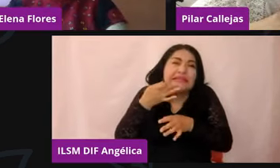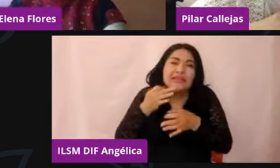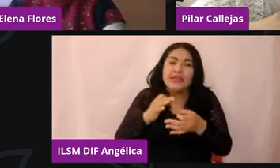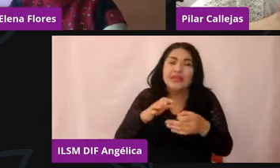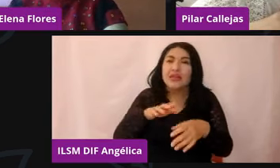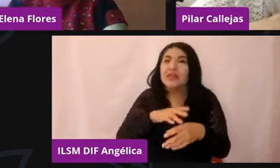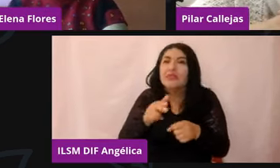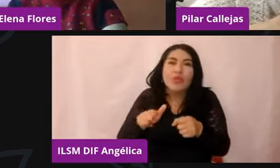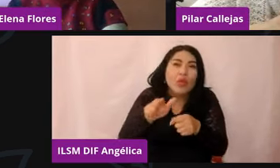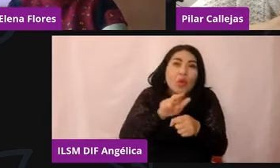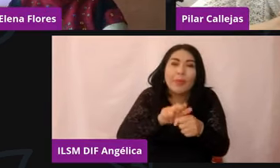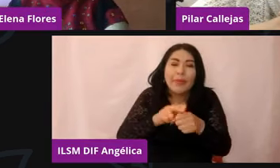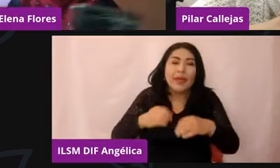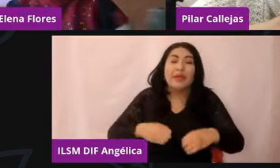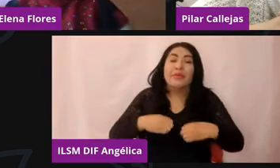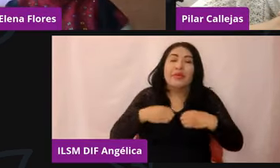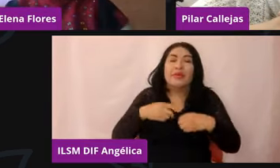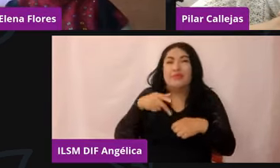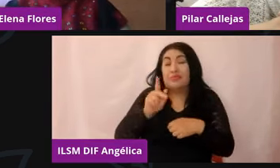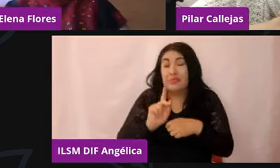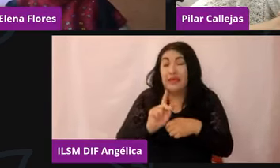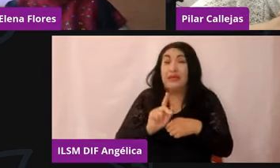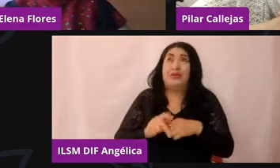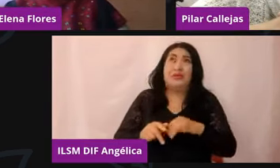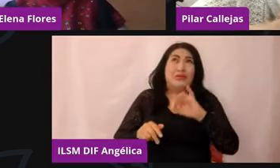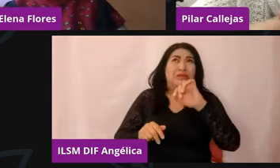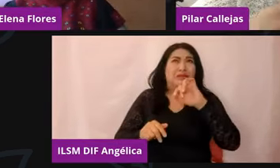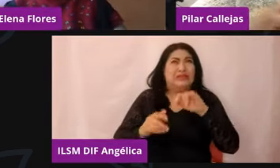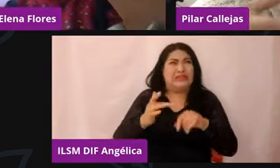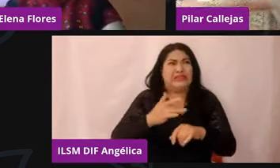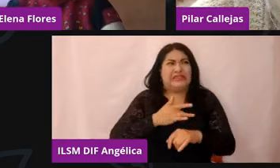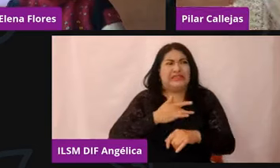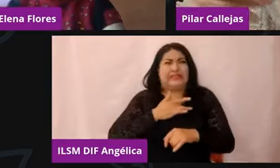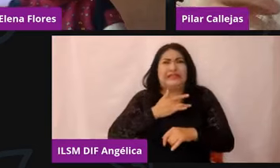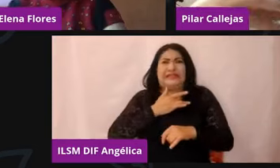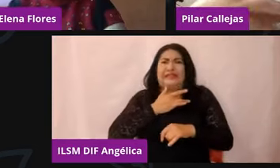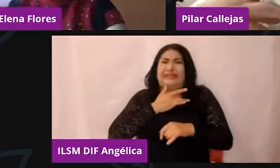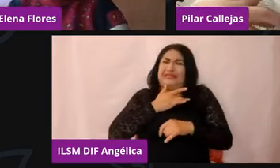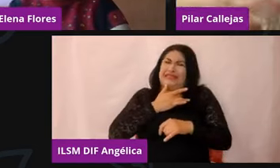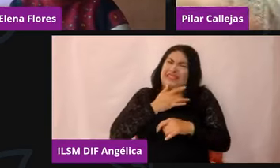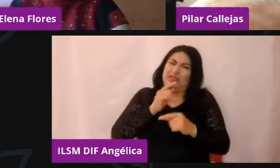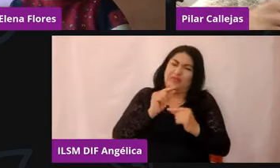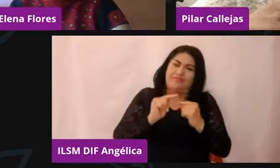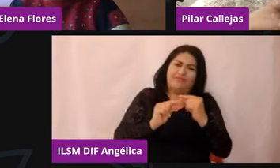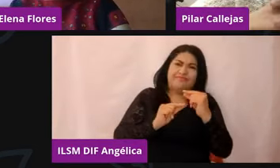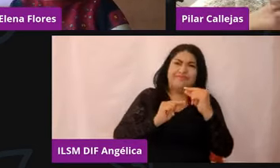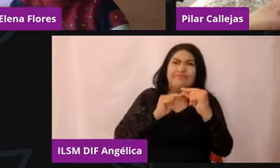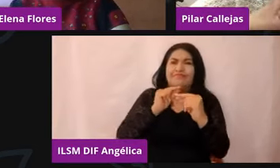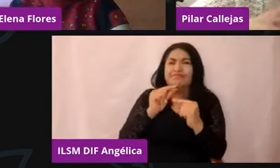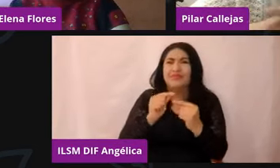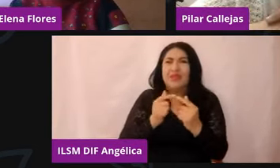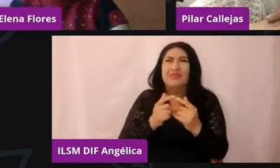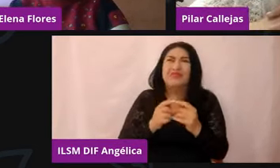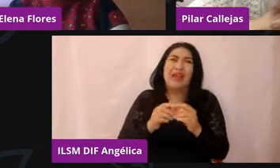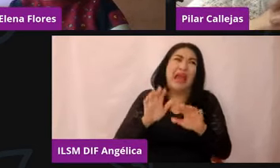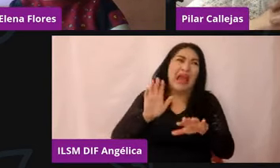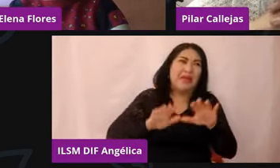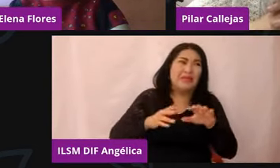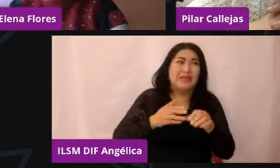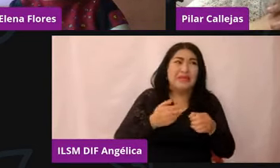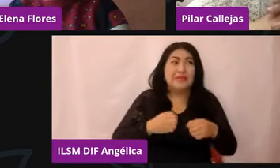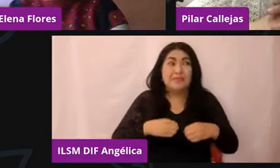el impacto que se ha ido agudizando o que de repente se normaliza, etcétera, etcétera,